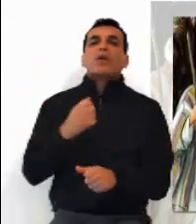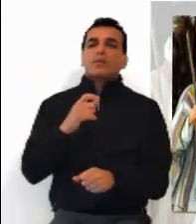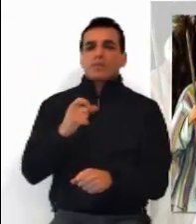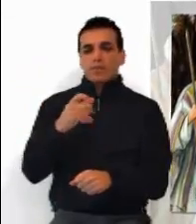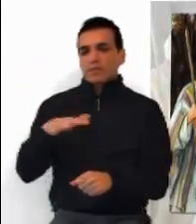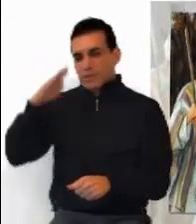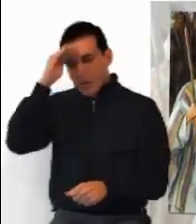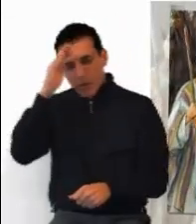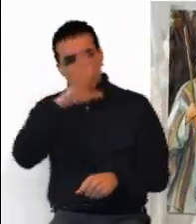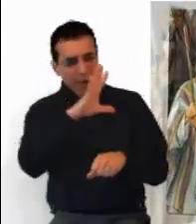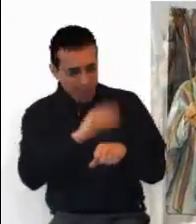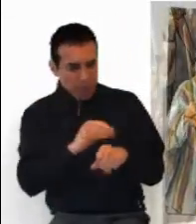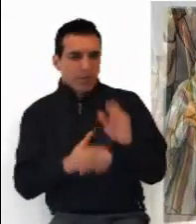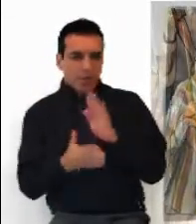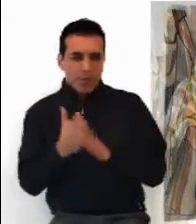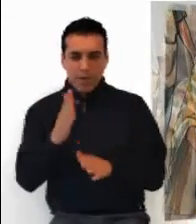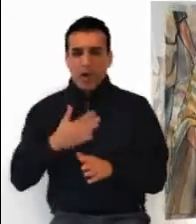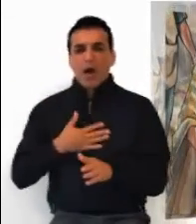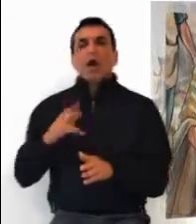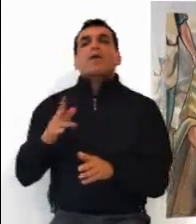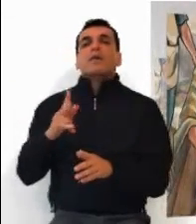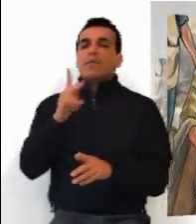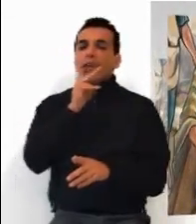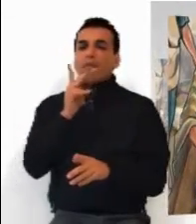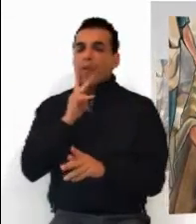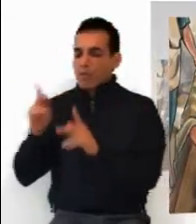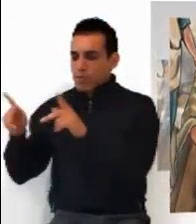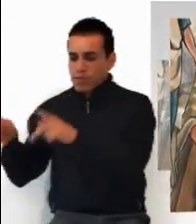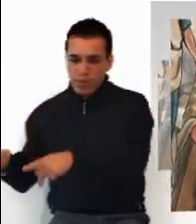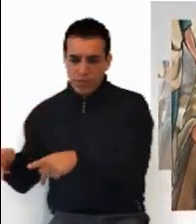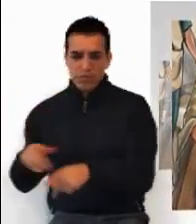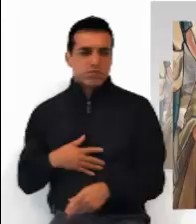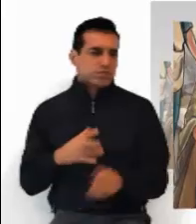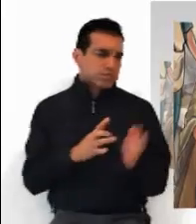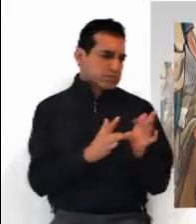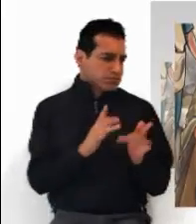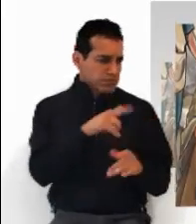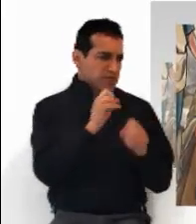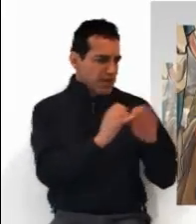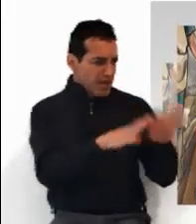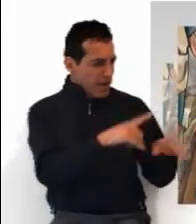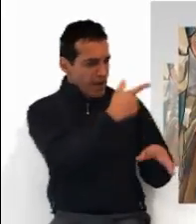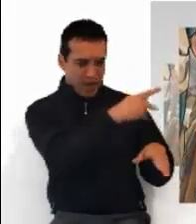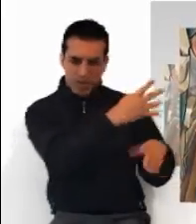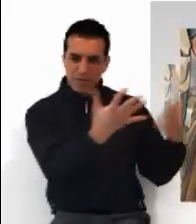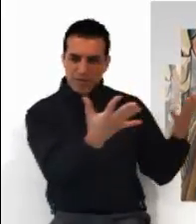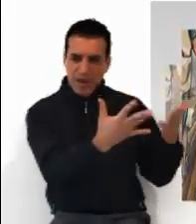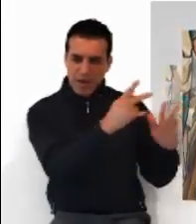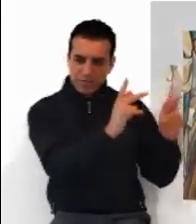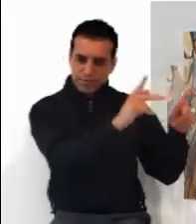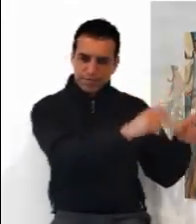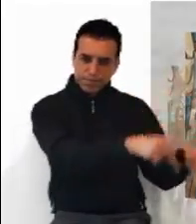Jesús le replicó, Deja que los muertos entierren a sus muertos. Tú ve y anuncia el reino de Dios.